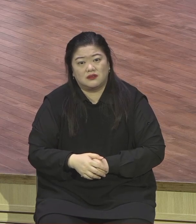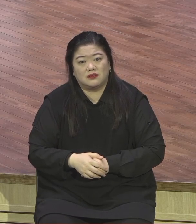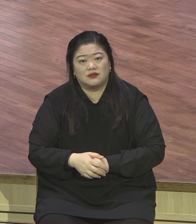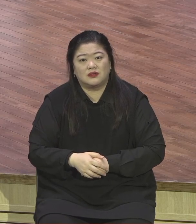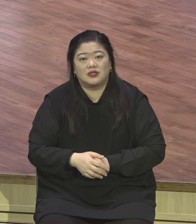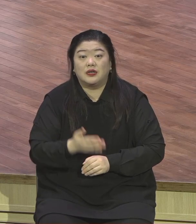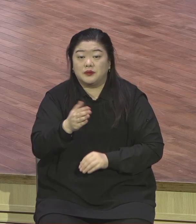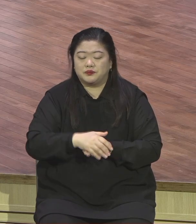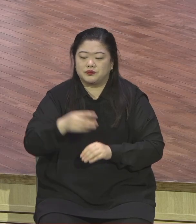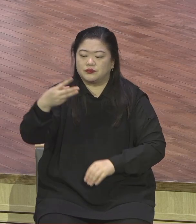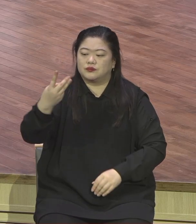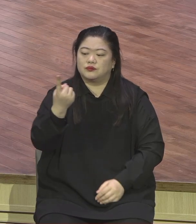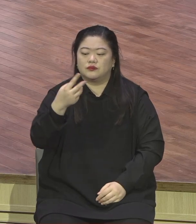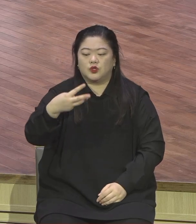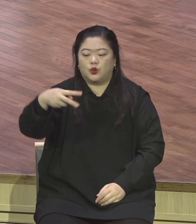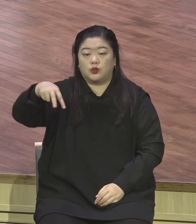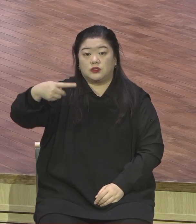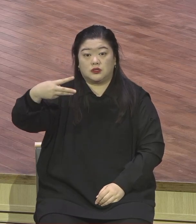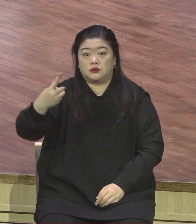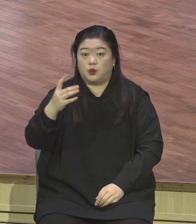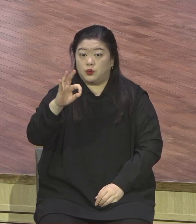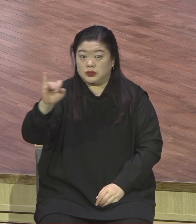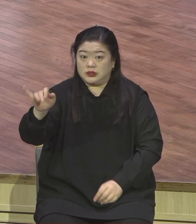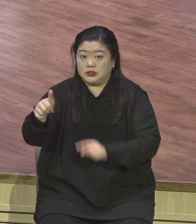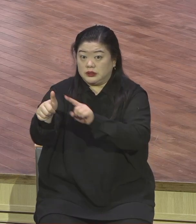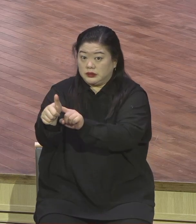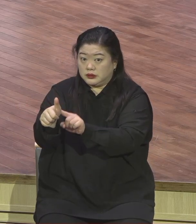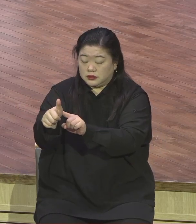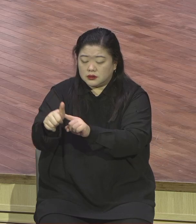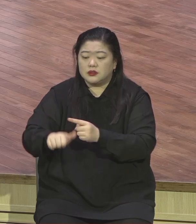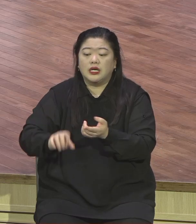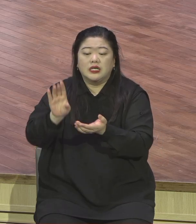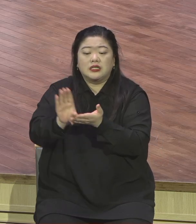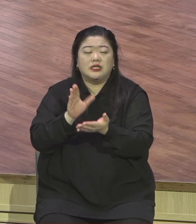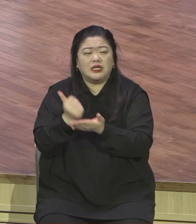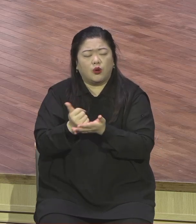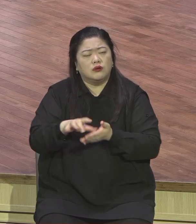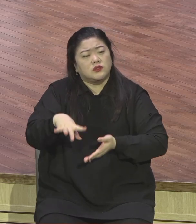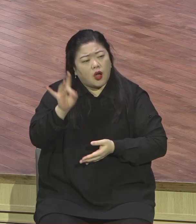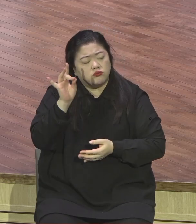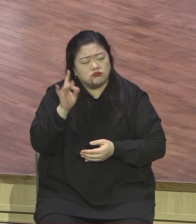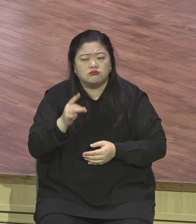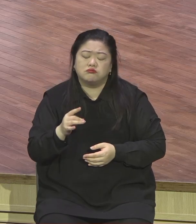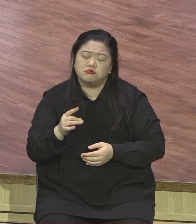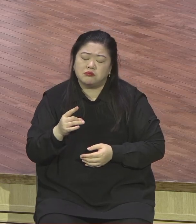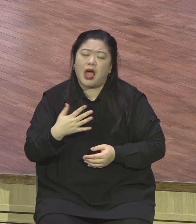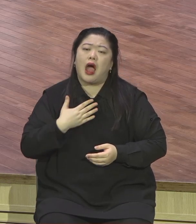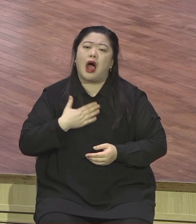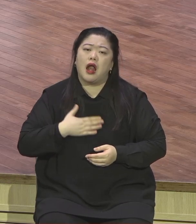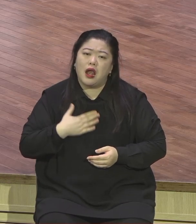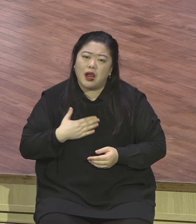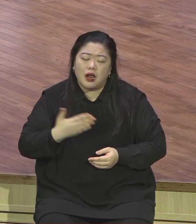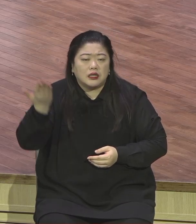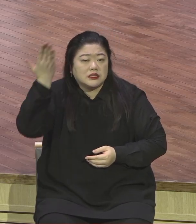톨스토이처럼 지금 그리스도 안에 이 척복을 놓치고 지금도 교회를 들어왔다가 나갔다가